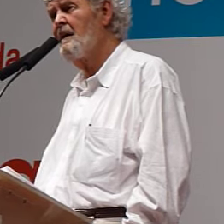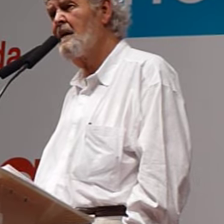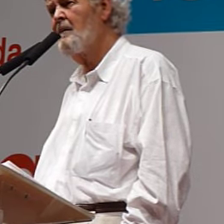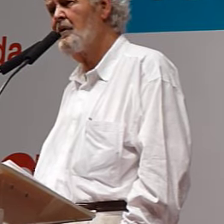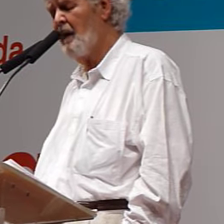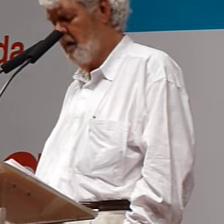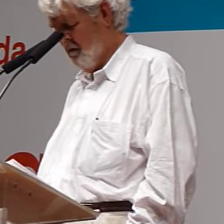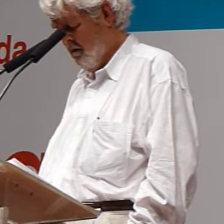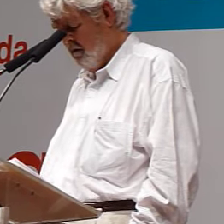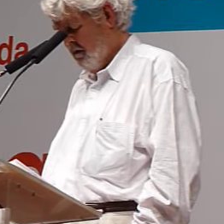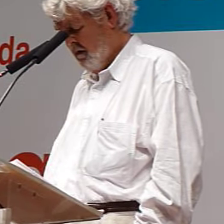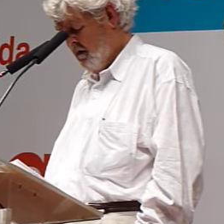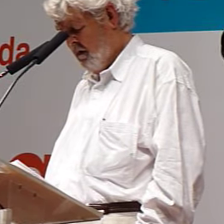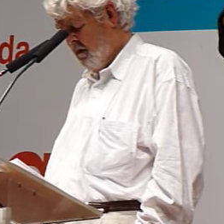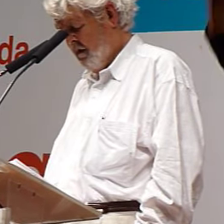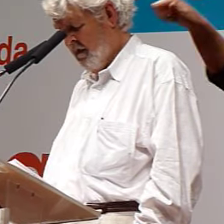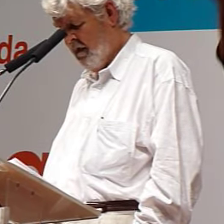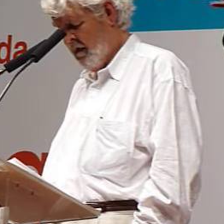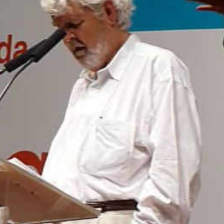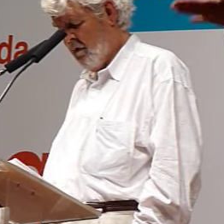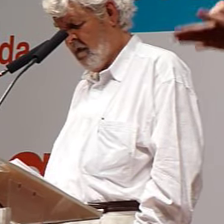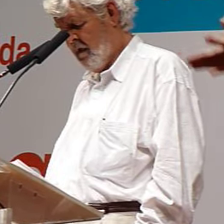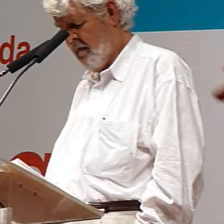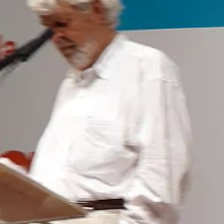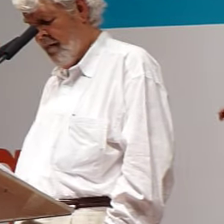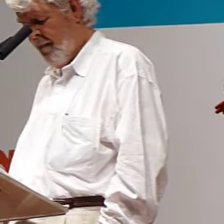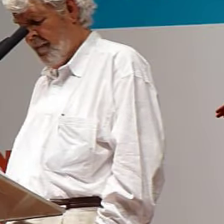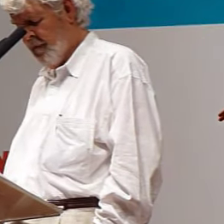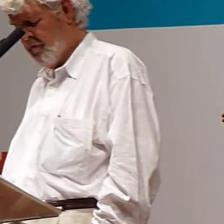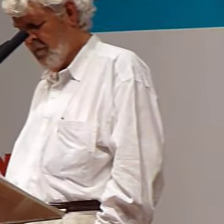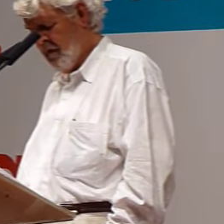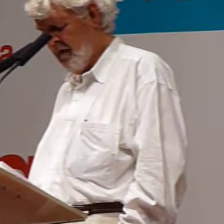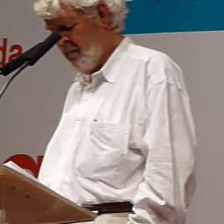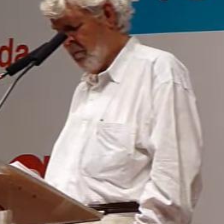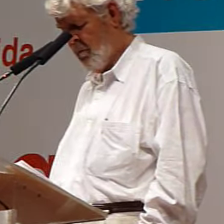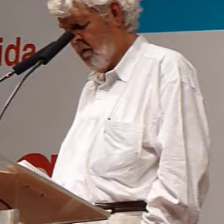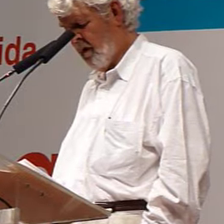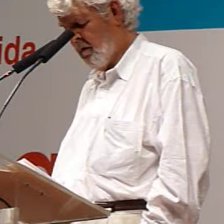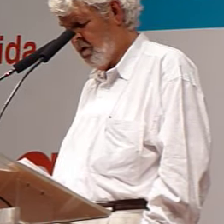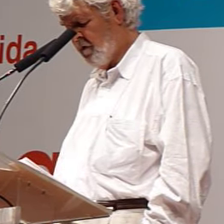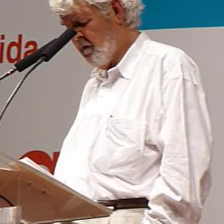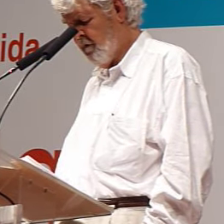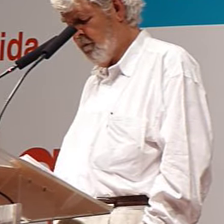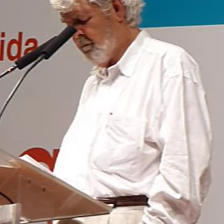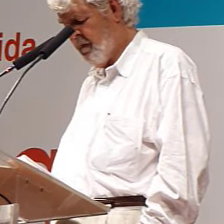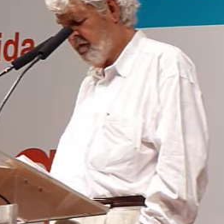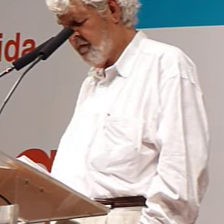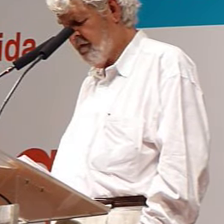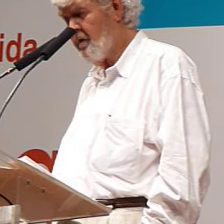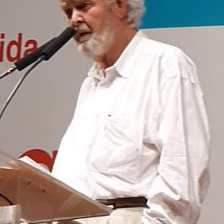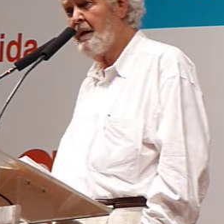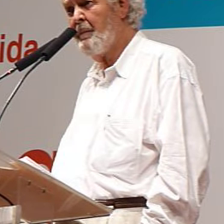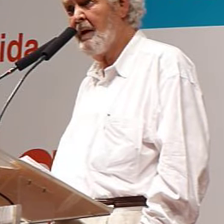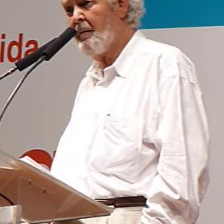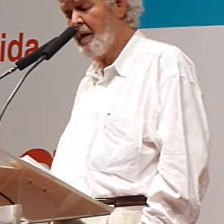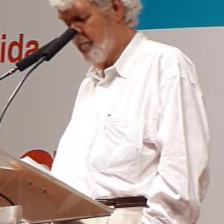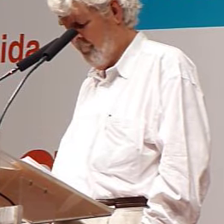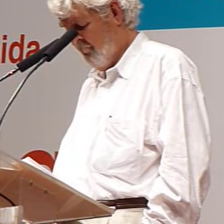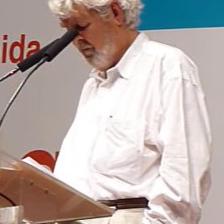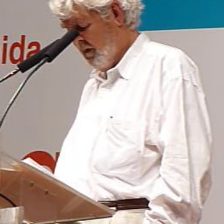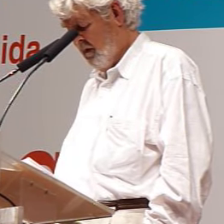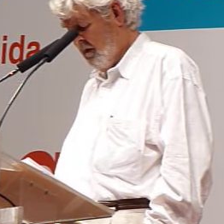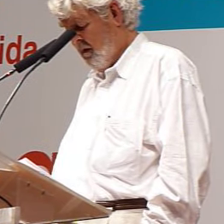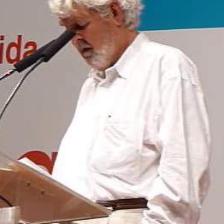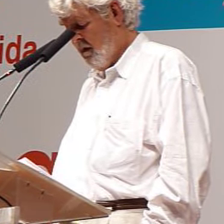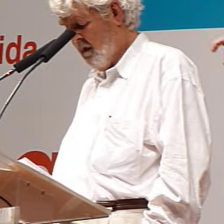...descentes votados. É ahora da soberanía popular no sentido prístino da palabra.